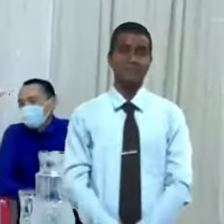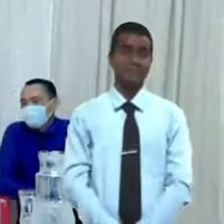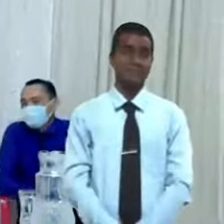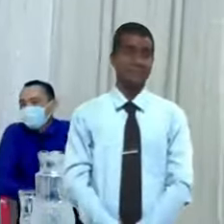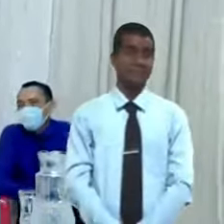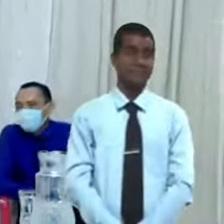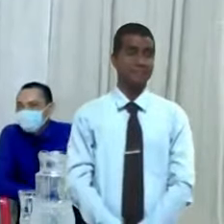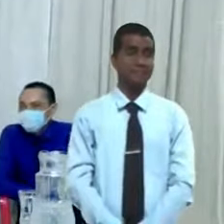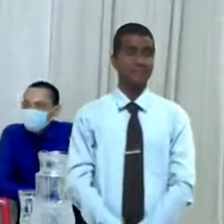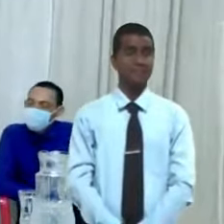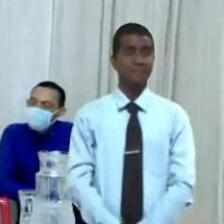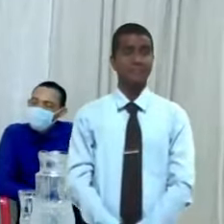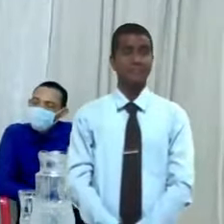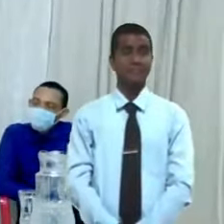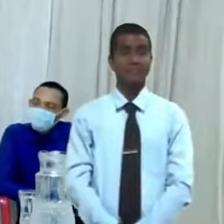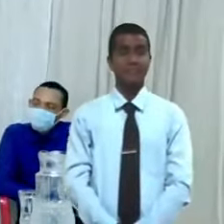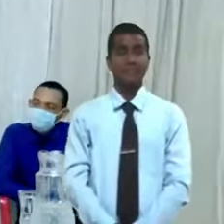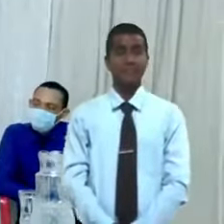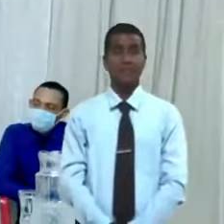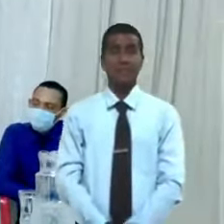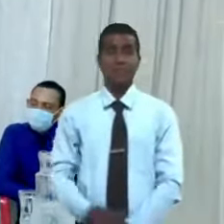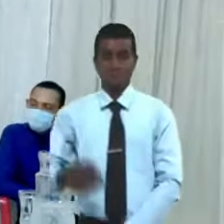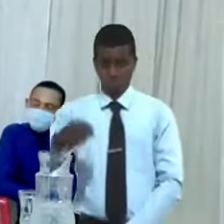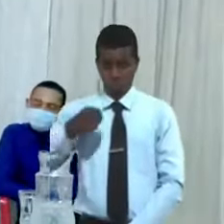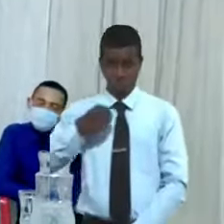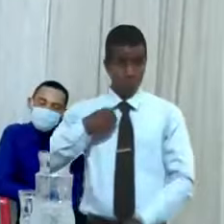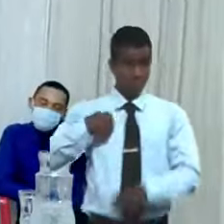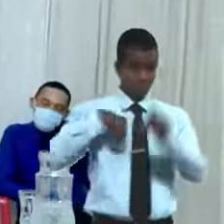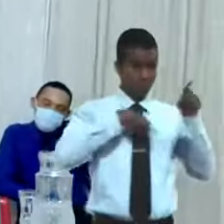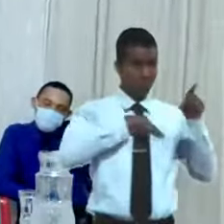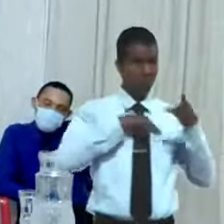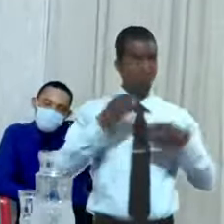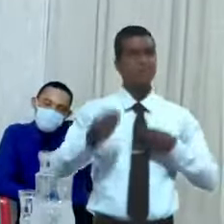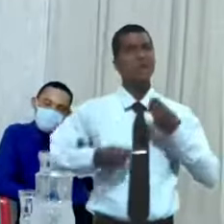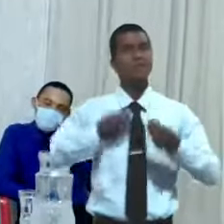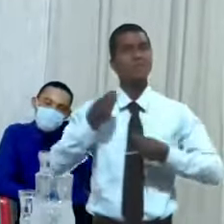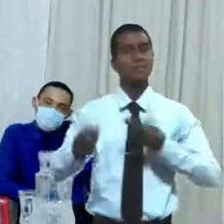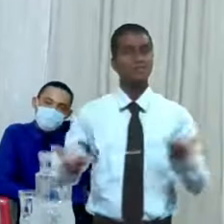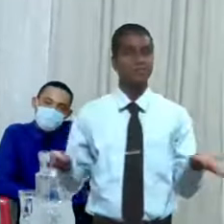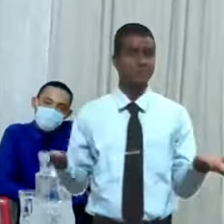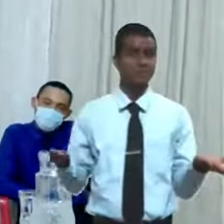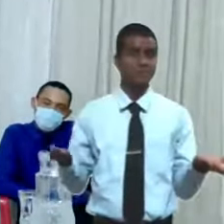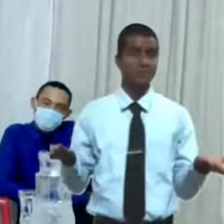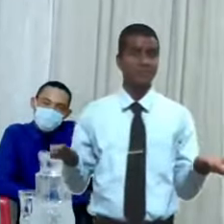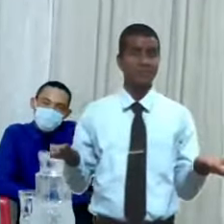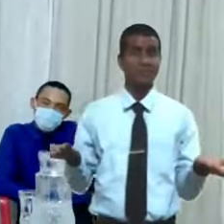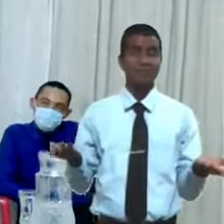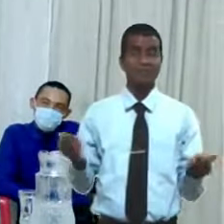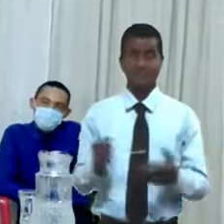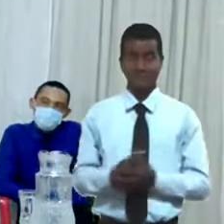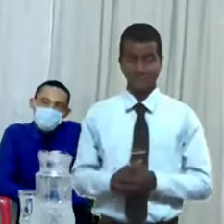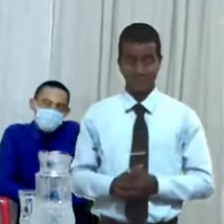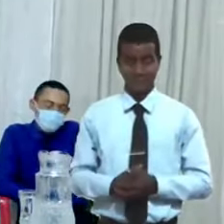porque que hemos hecho nosotros que merecemos no importa quien seas